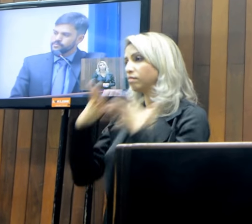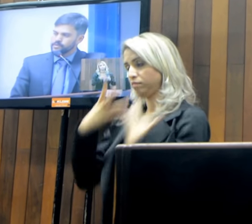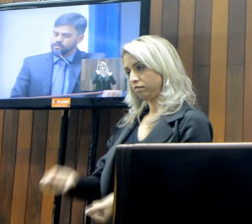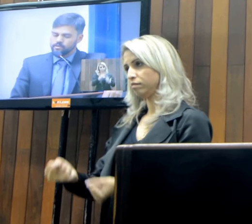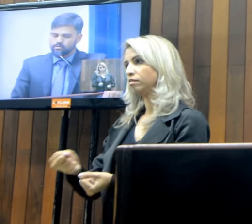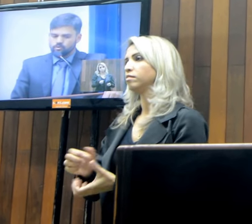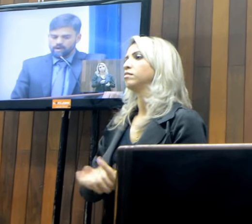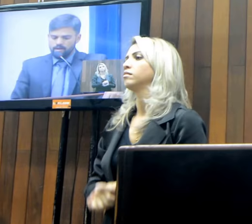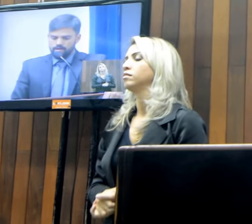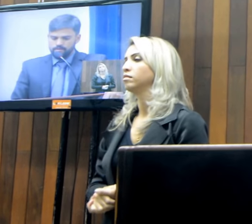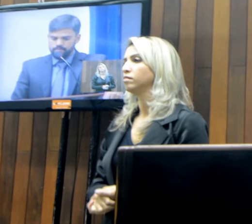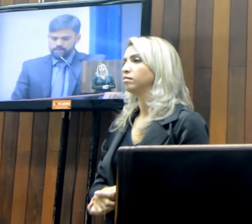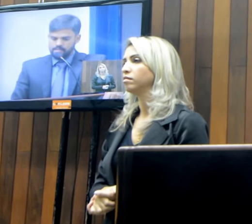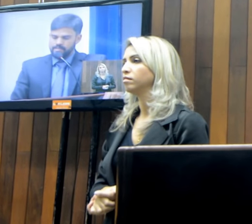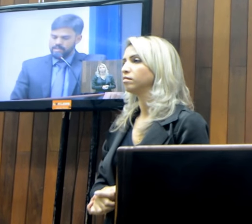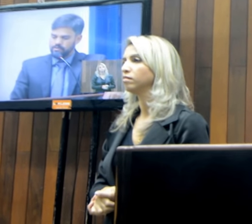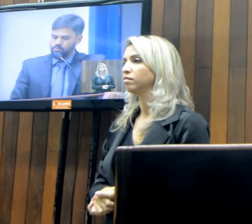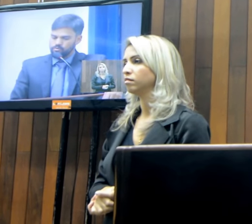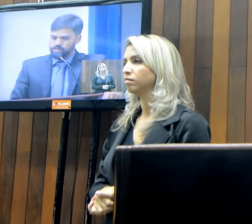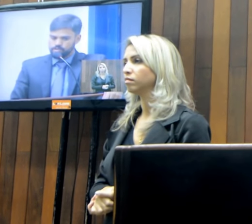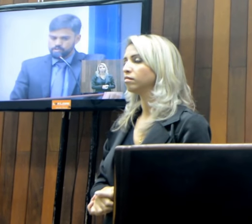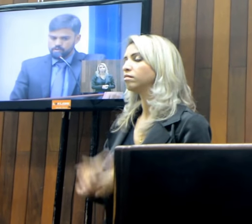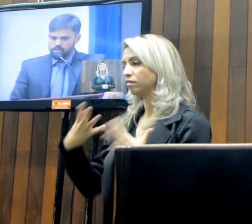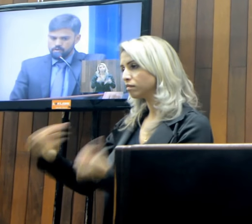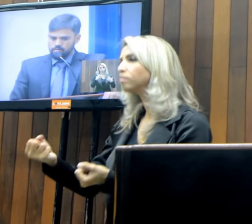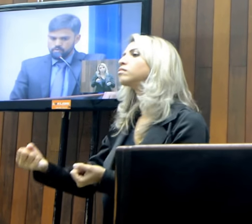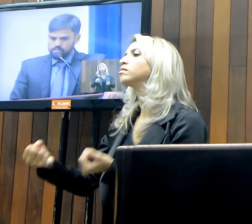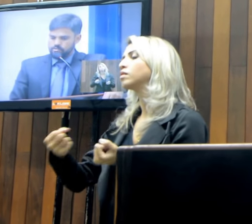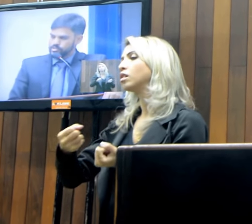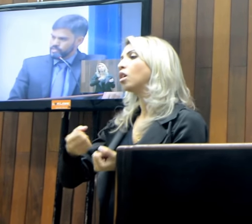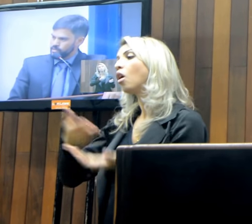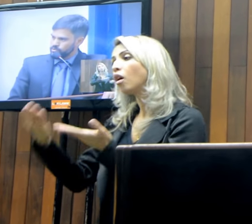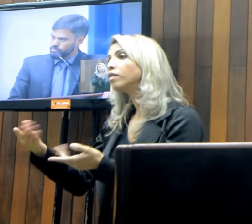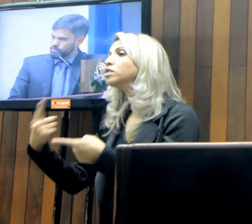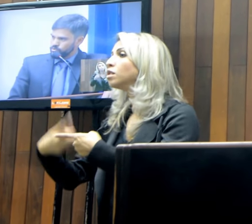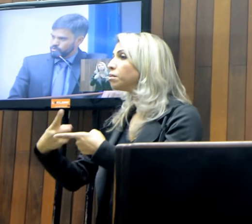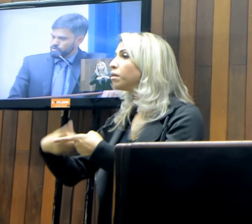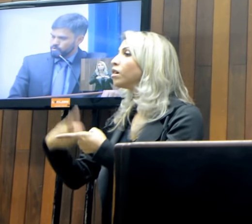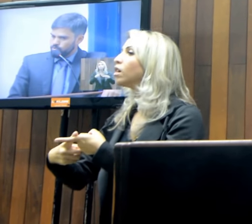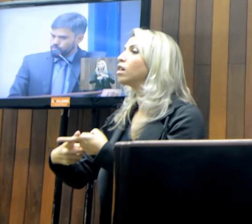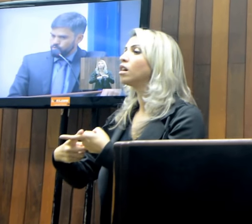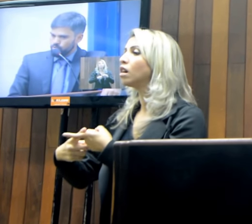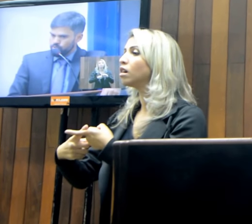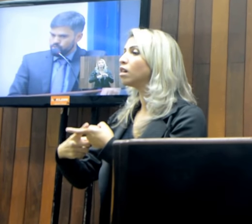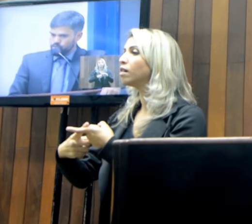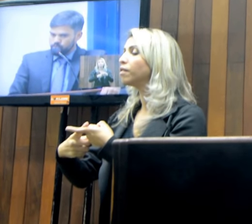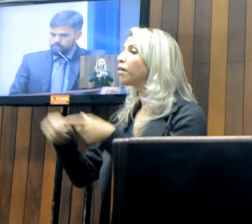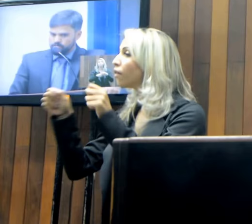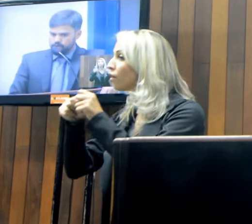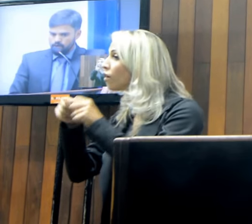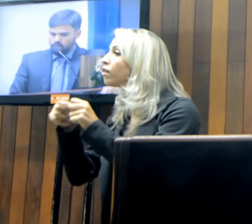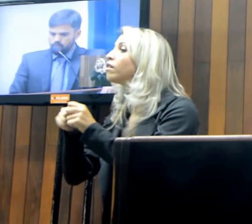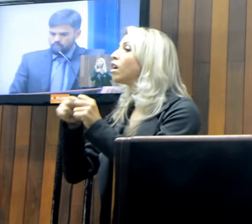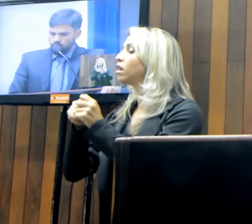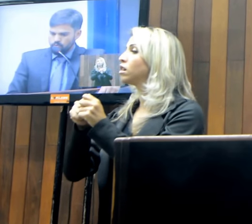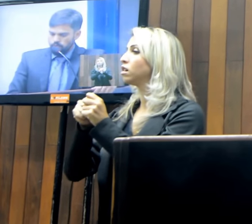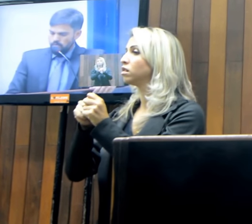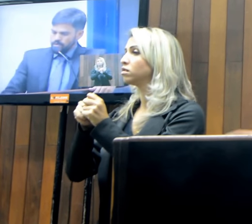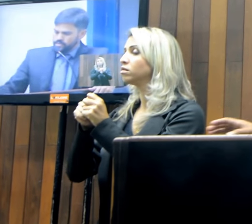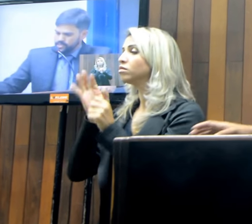aceitar o convite por ser o segmento, por ser o principal